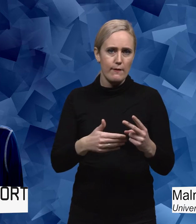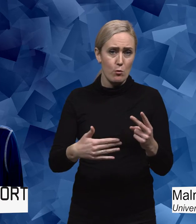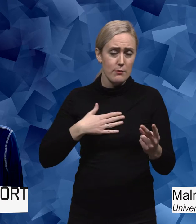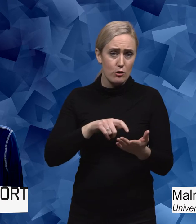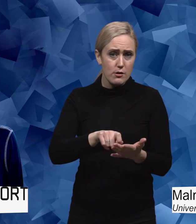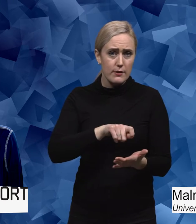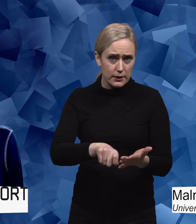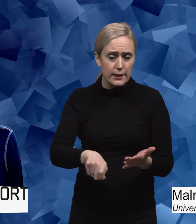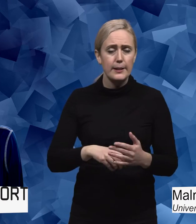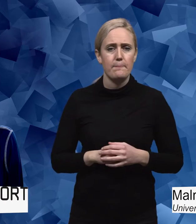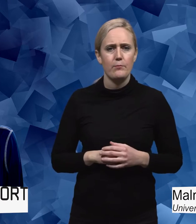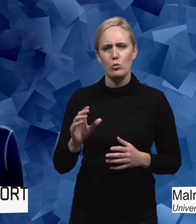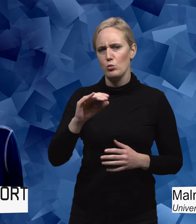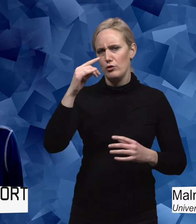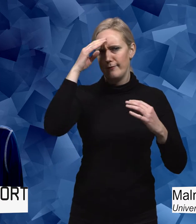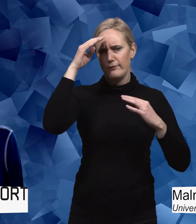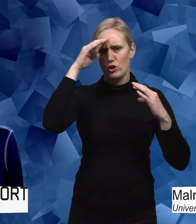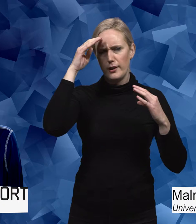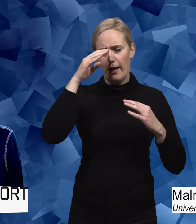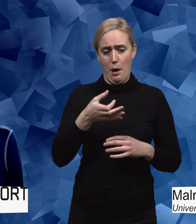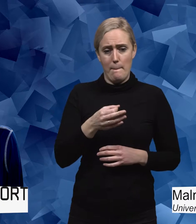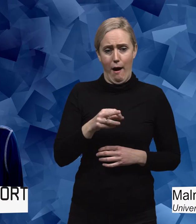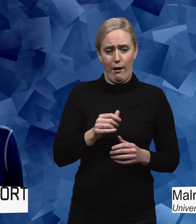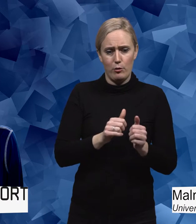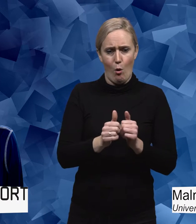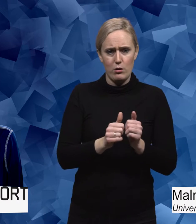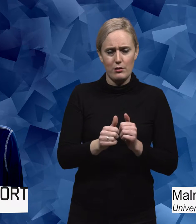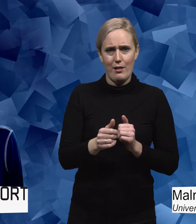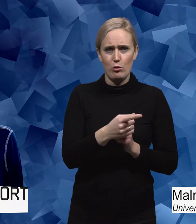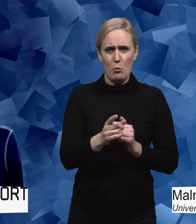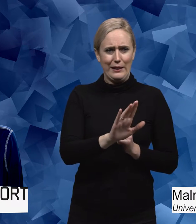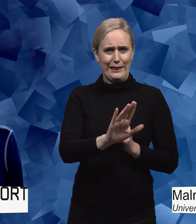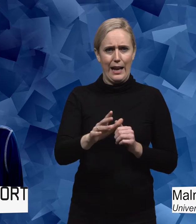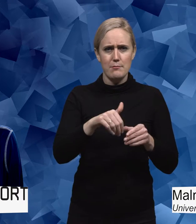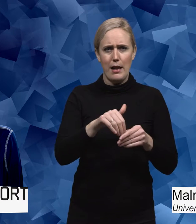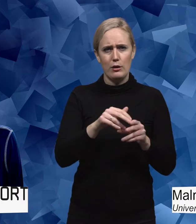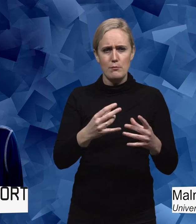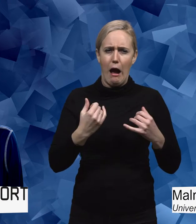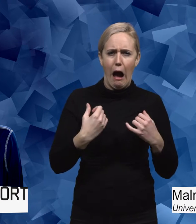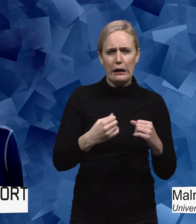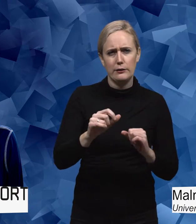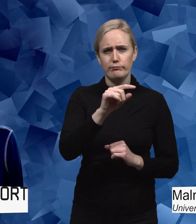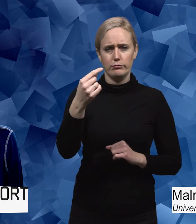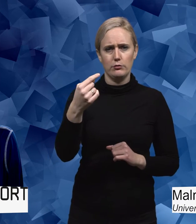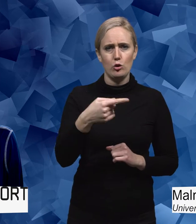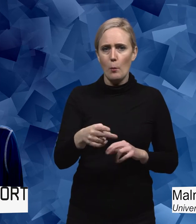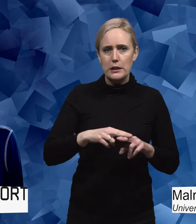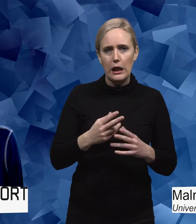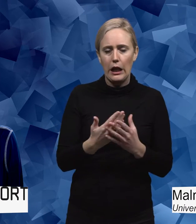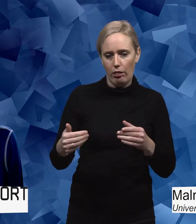fundera på det här, om inte ens parasportens mest aktiva kändes inkluderade i skolans idrottsundervisningen. Hur